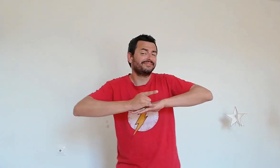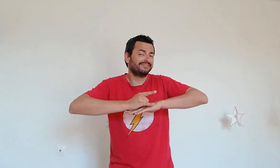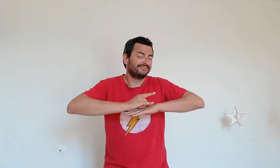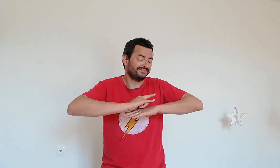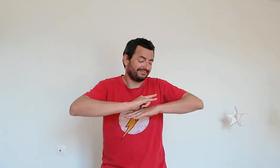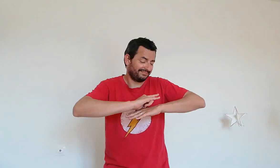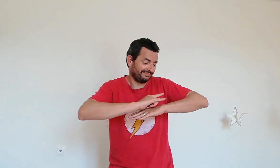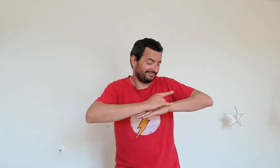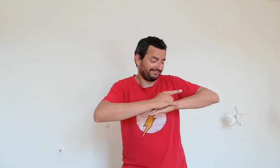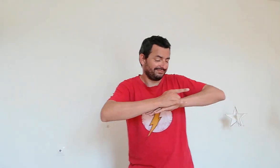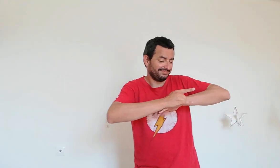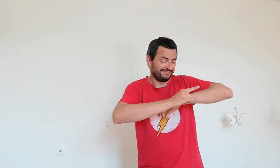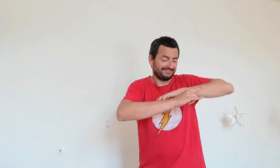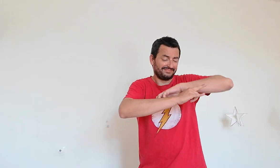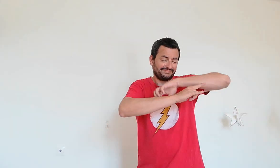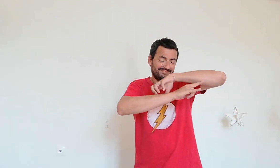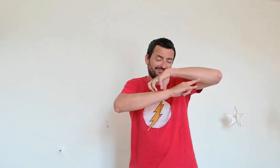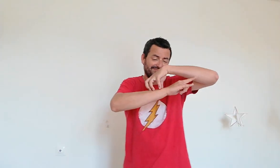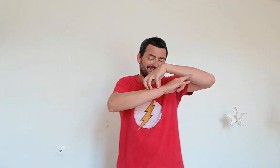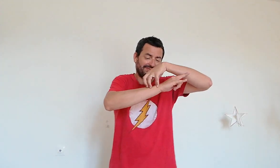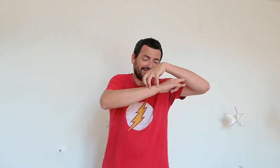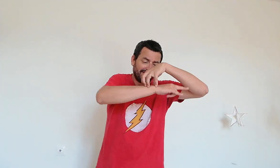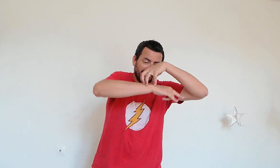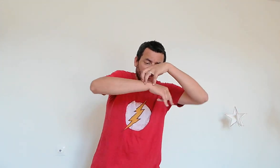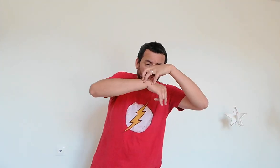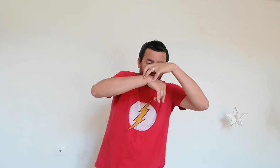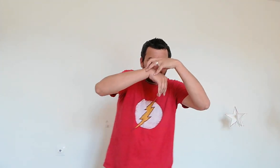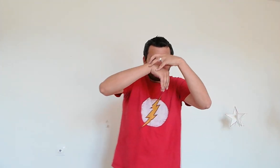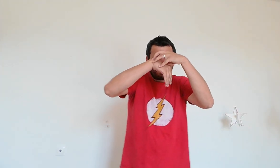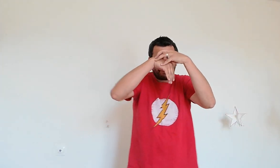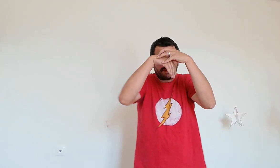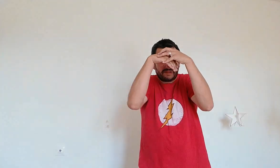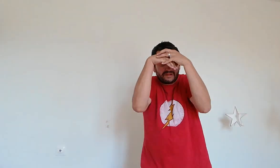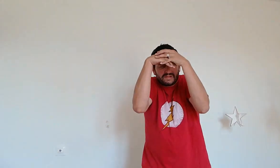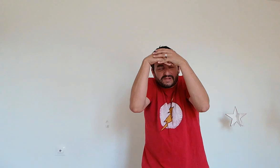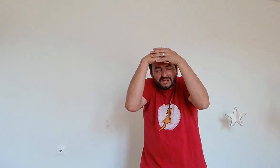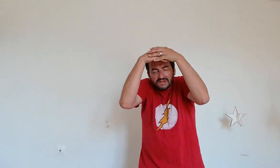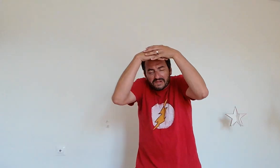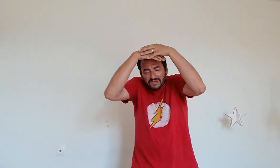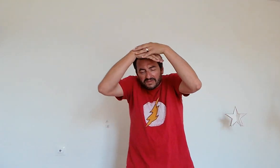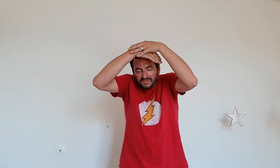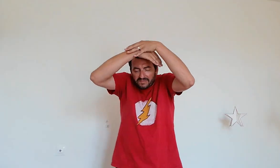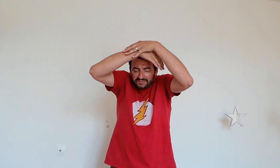Petit escargot porte sur son dos sa